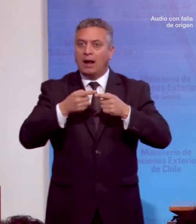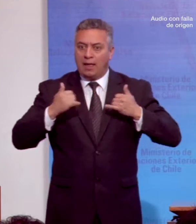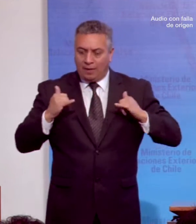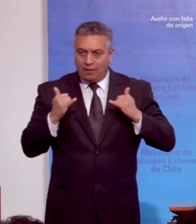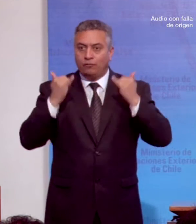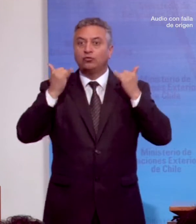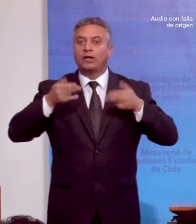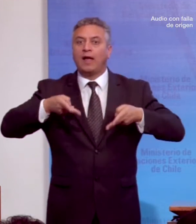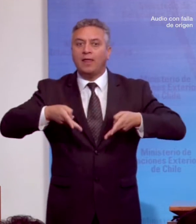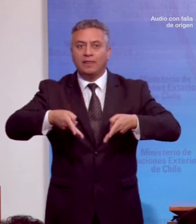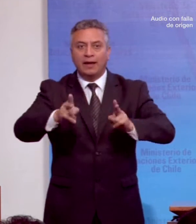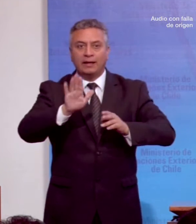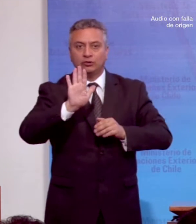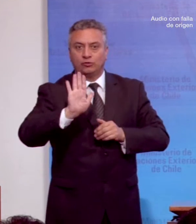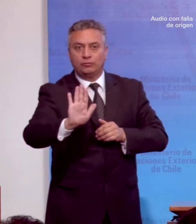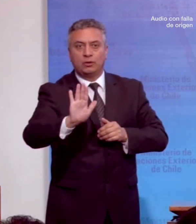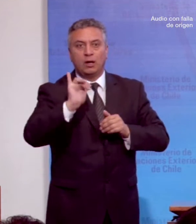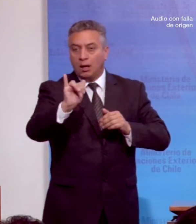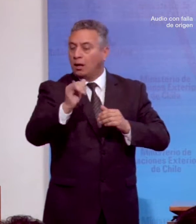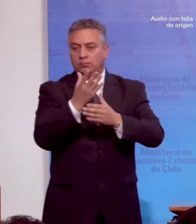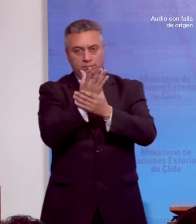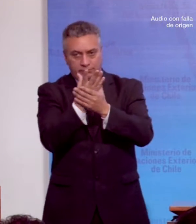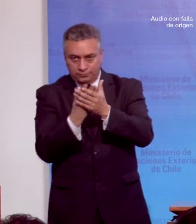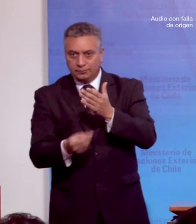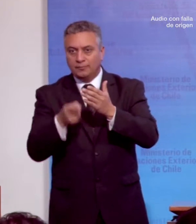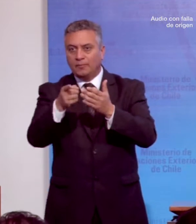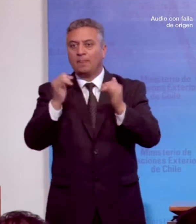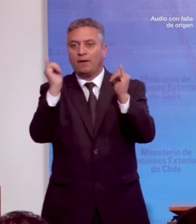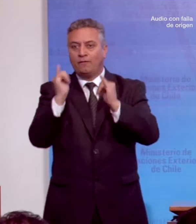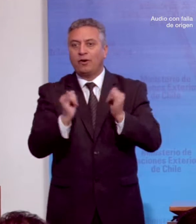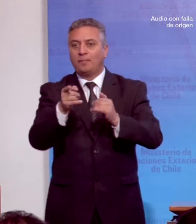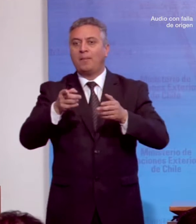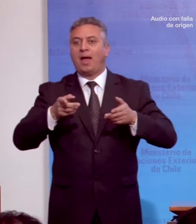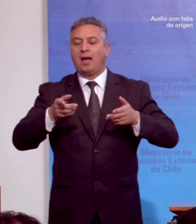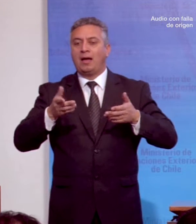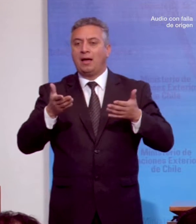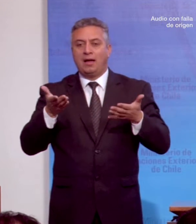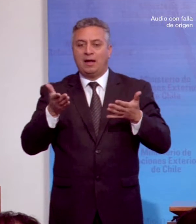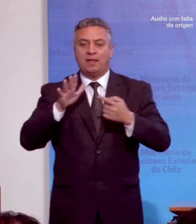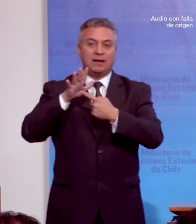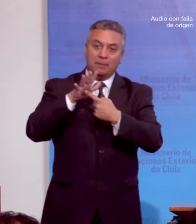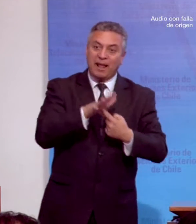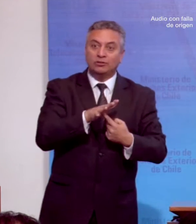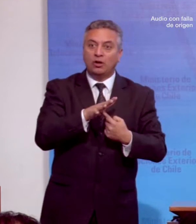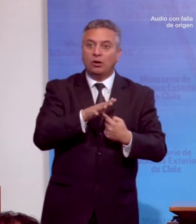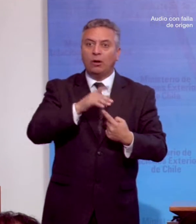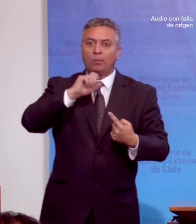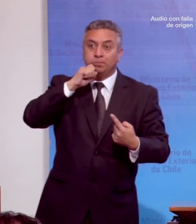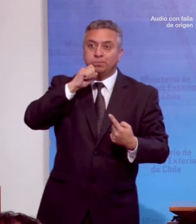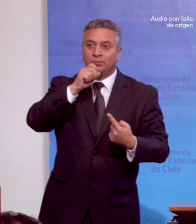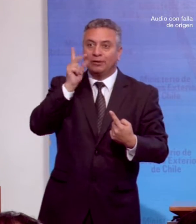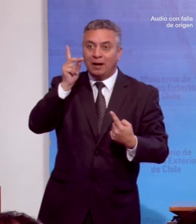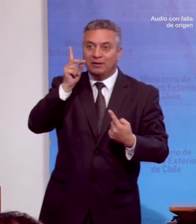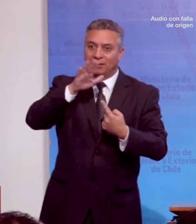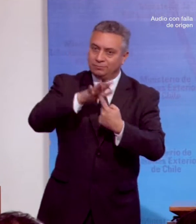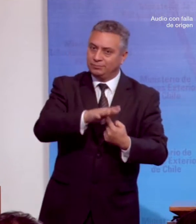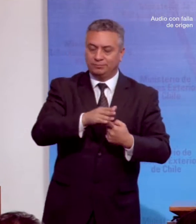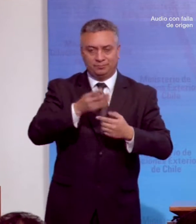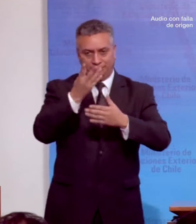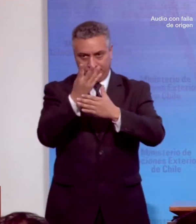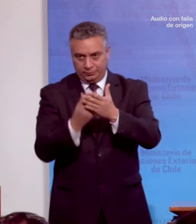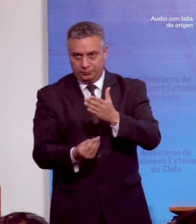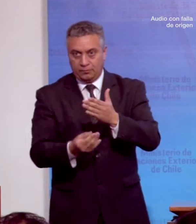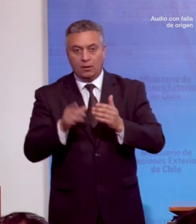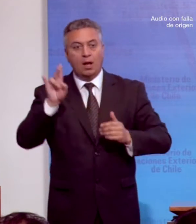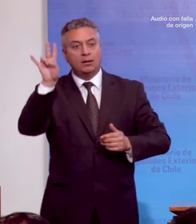sus derechos y eliminando cualquier forma de discriminación fundada en la discapacidad. Cenadis ha